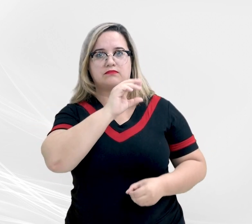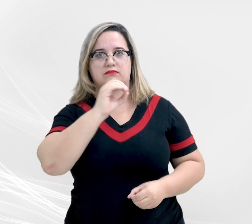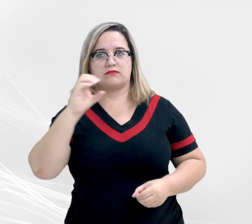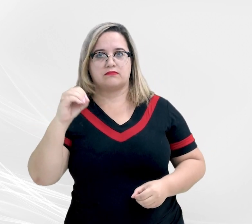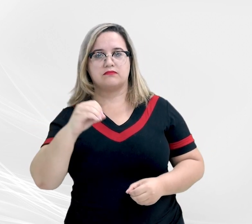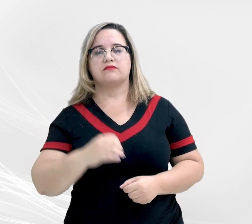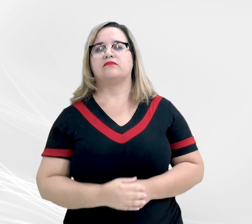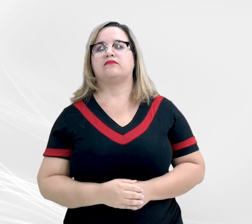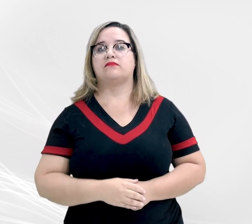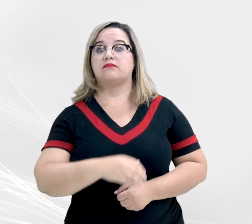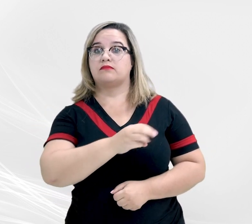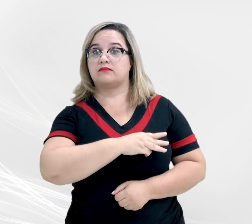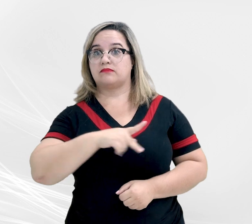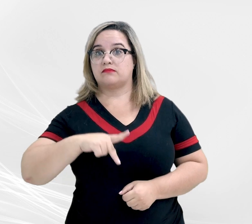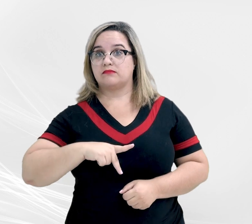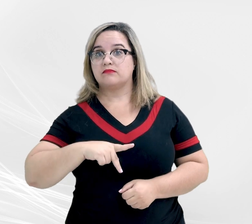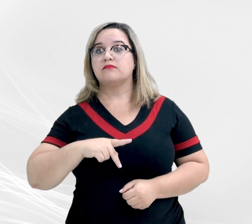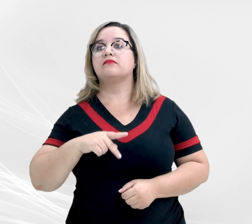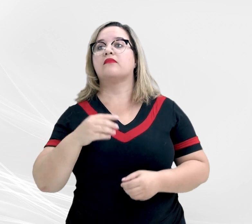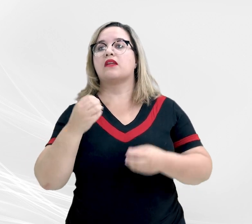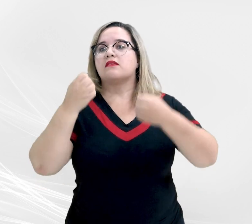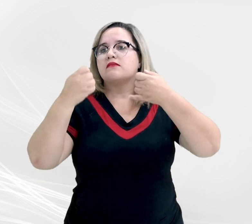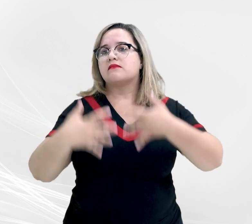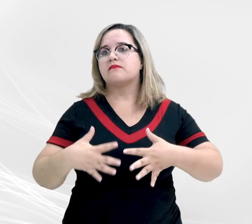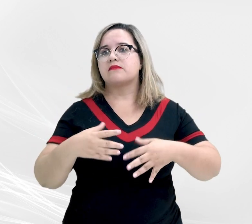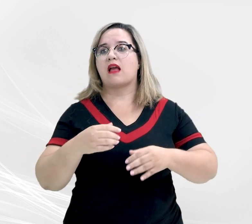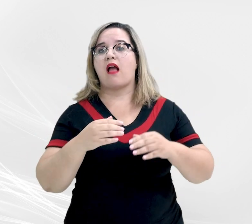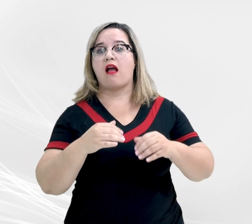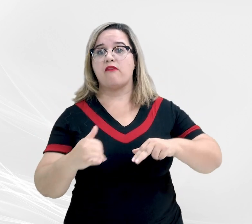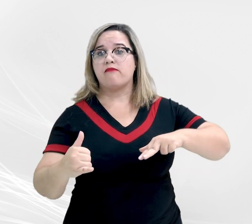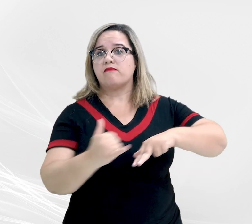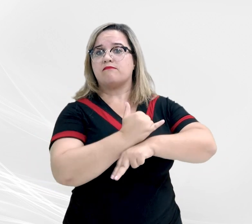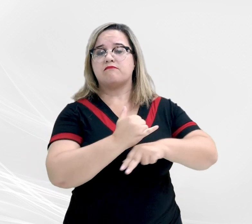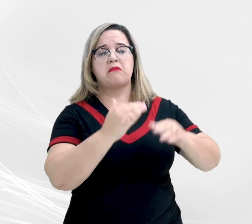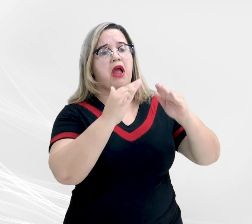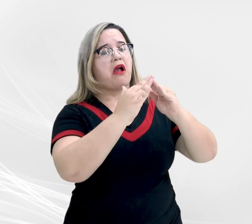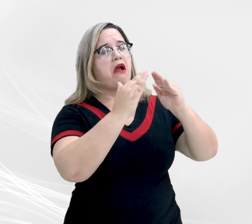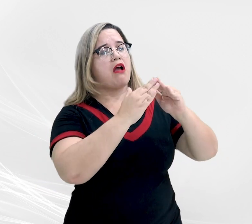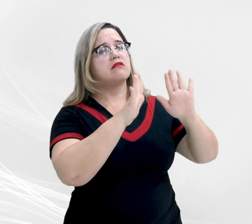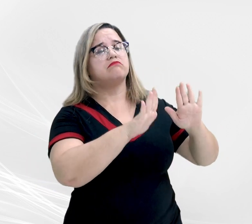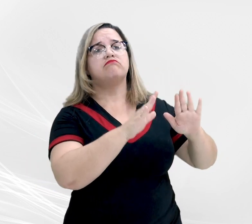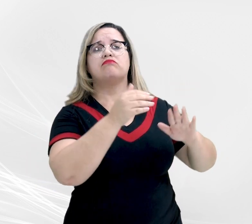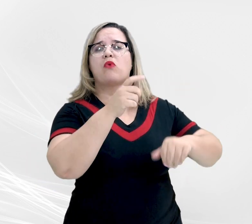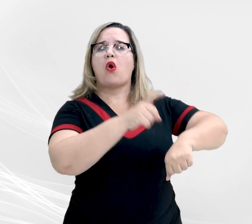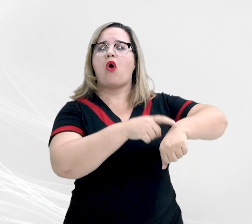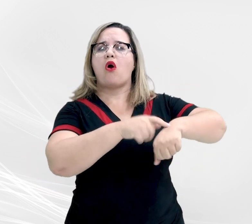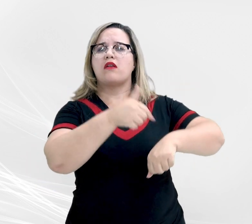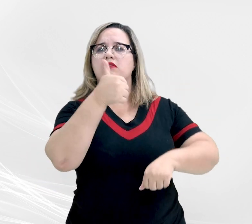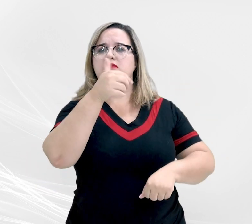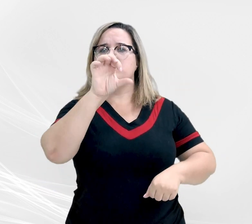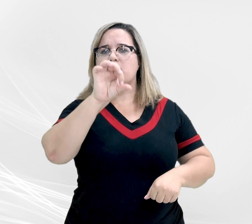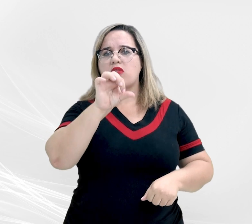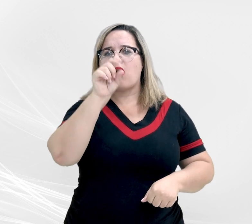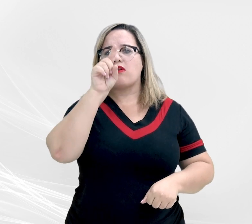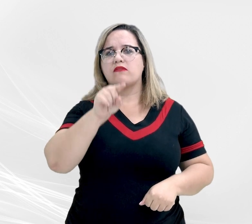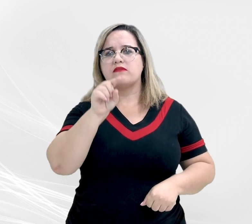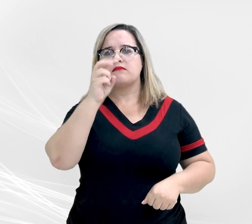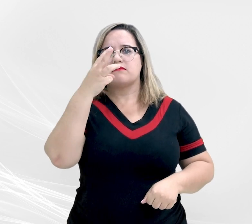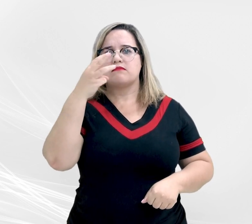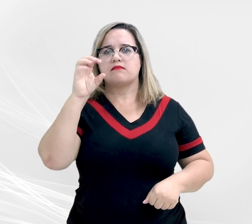Estadual, a vítima estava em casa quando por volta das 19h30 os réus entraram no local e desferiram